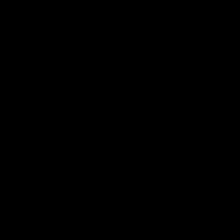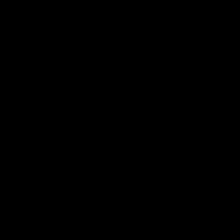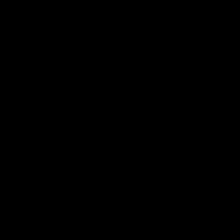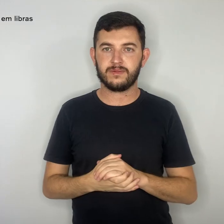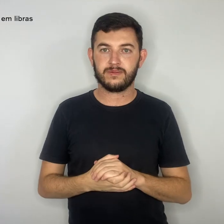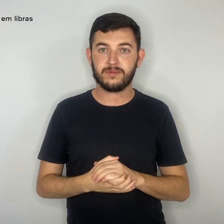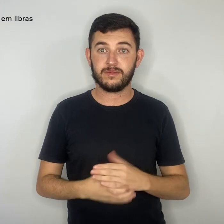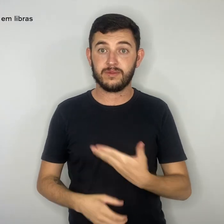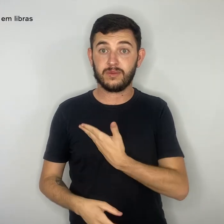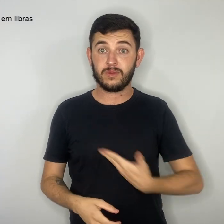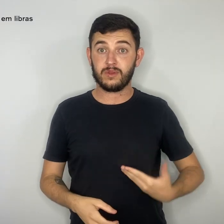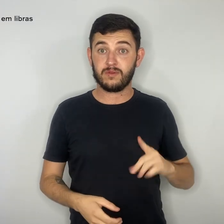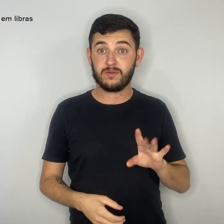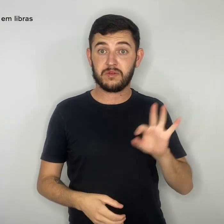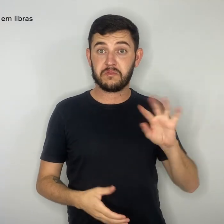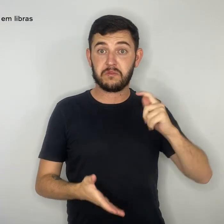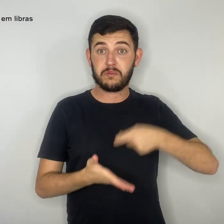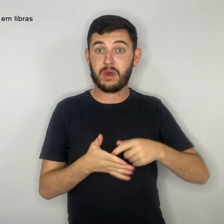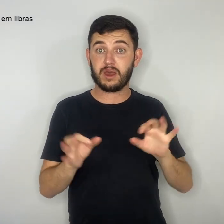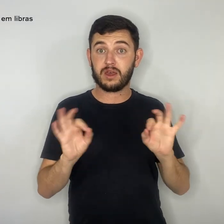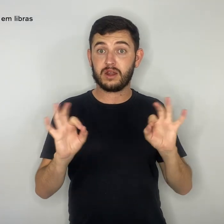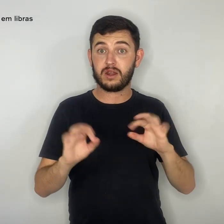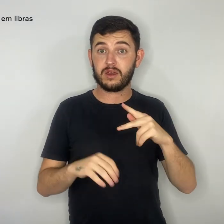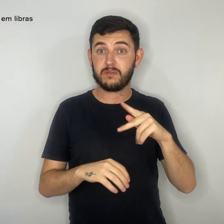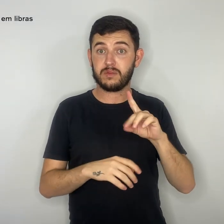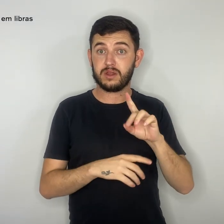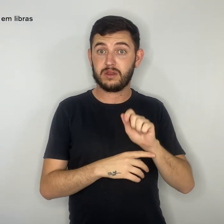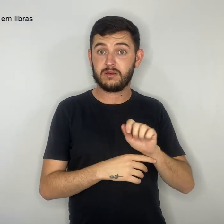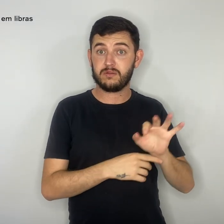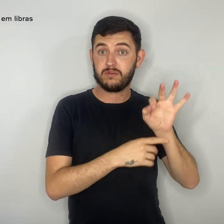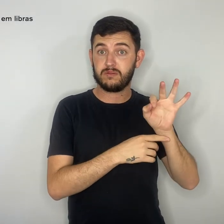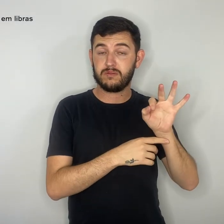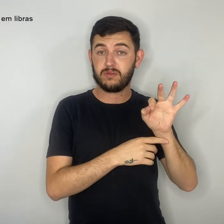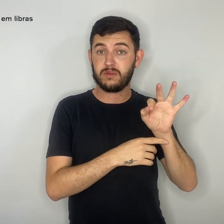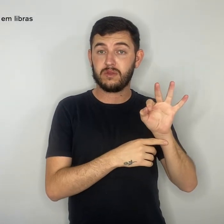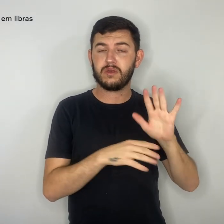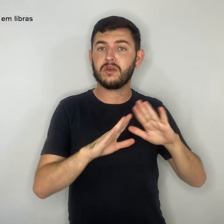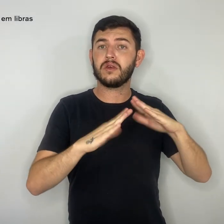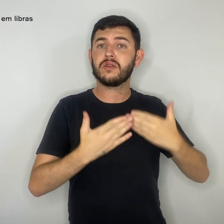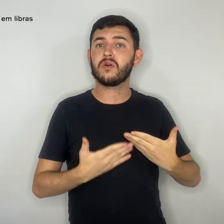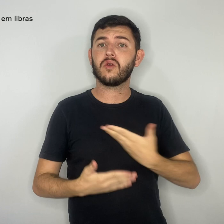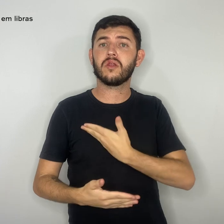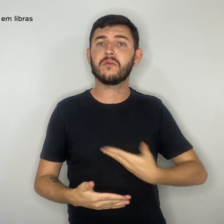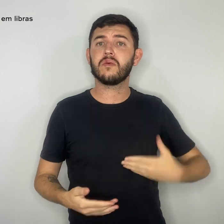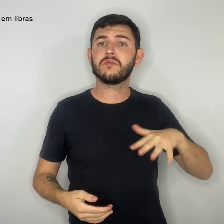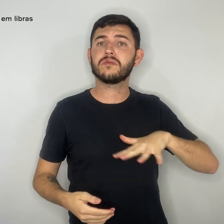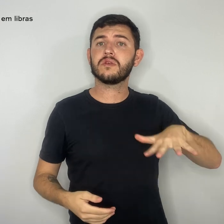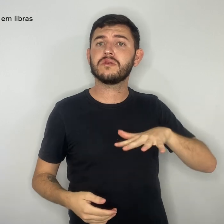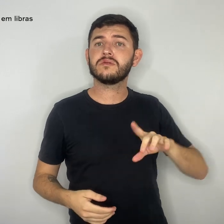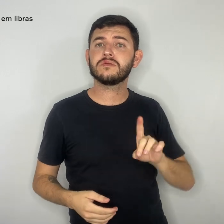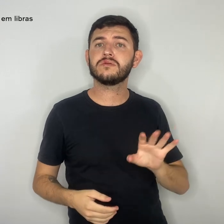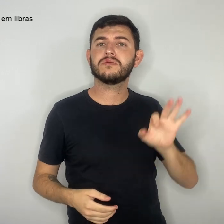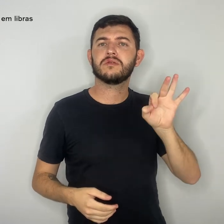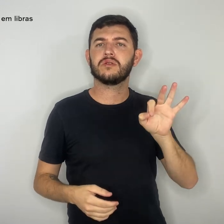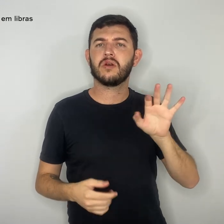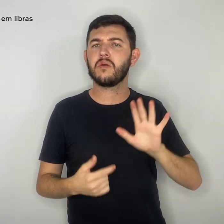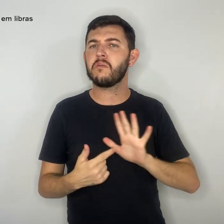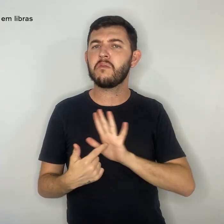GDF não paga, PDAF e escolas públicas do Distrito Federal apresentam todo